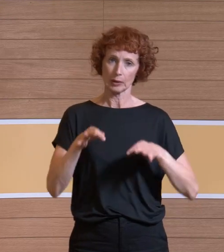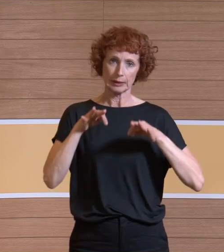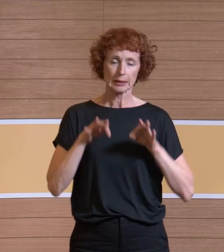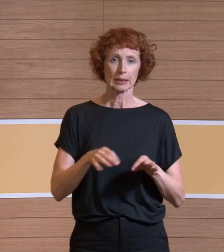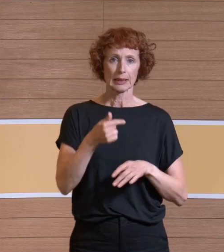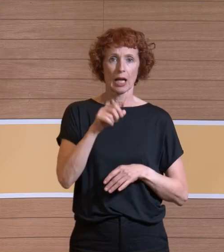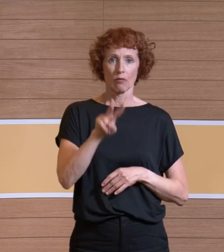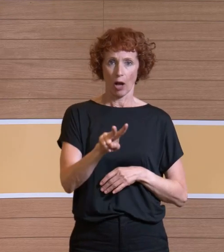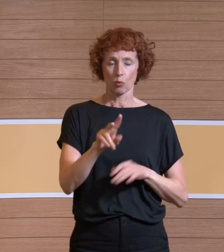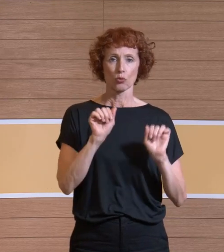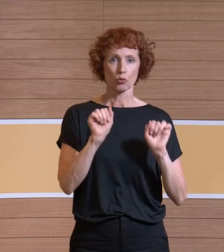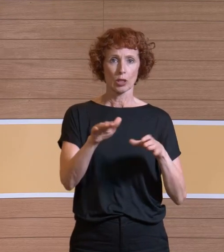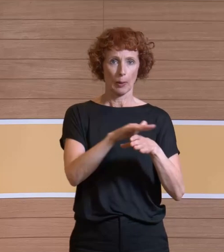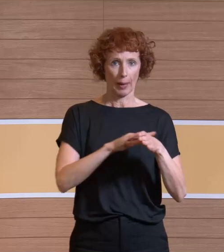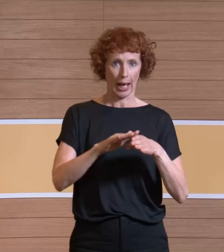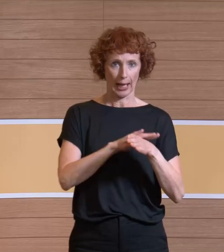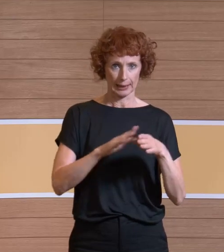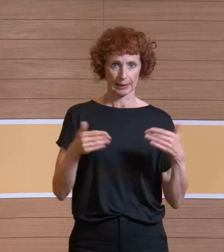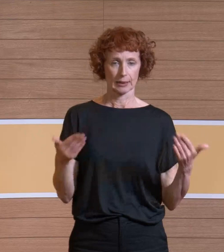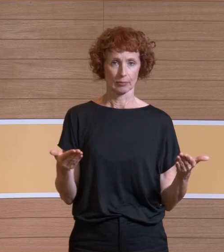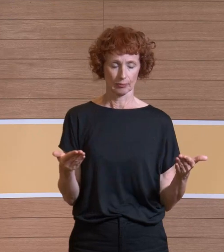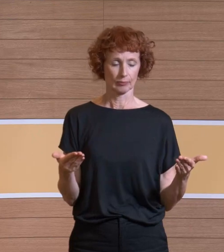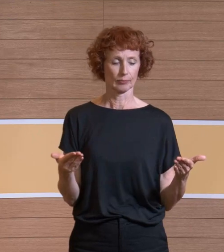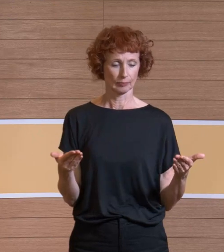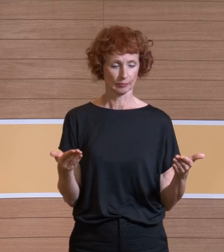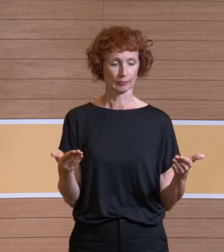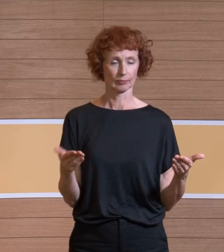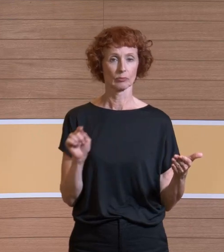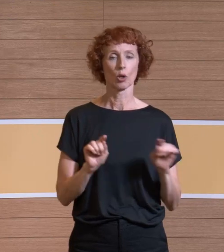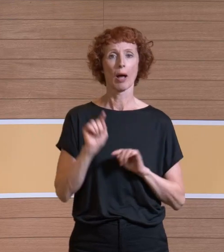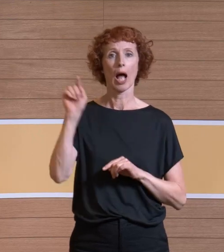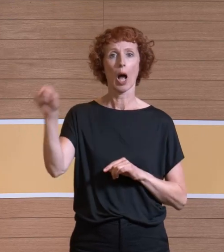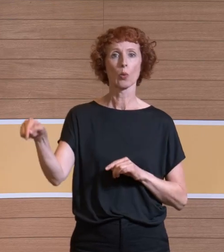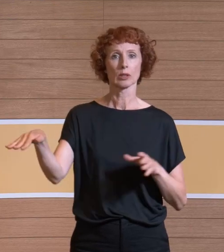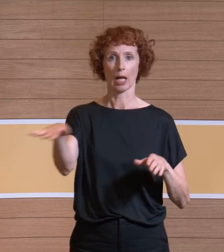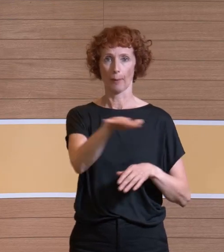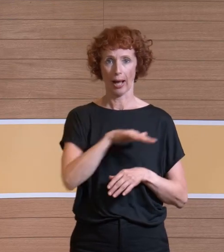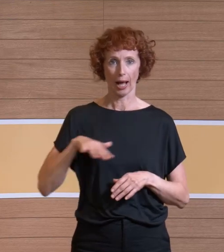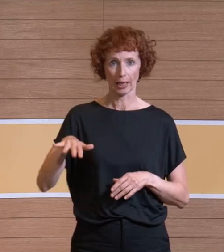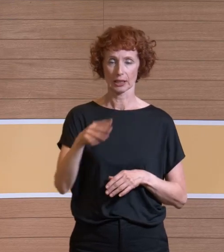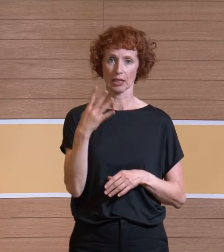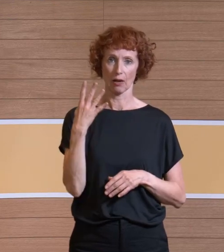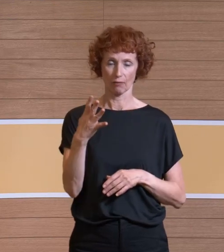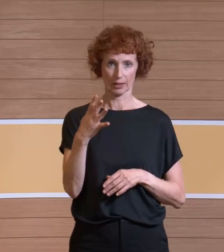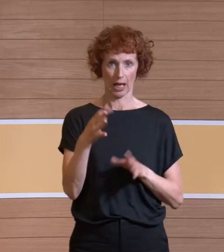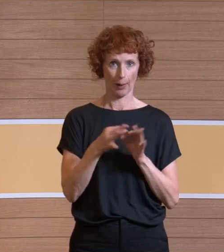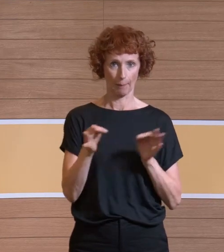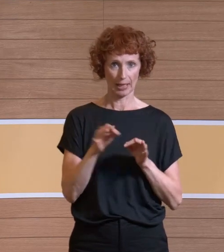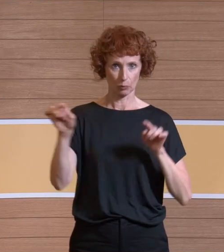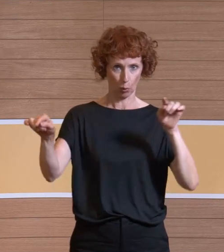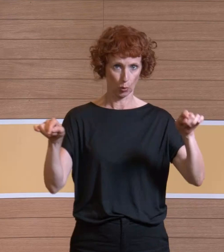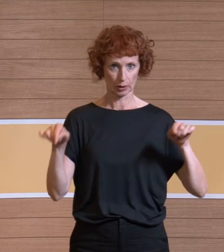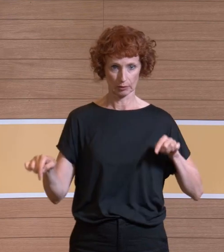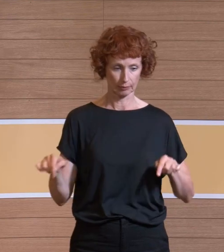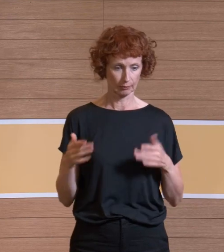THV-Schutzbereiches statt. Und im Außenbereich haben wir vier Messpunkte uns gesetzt,